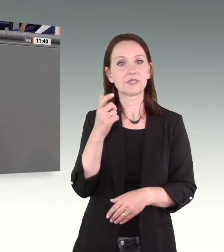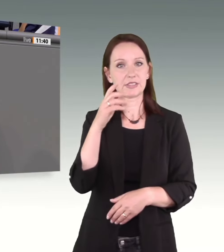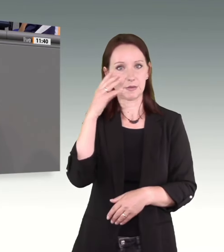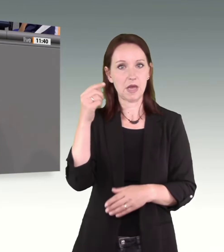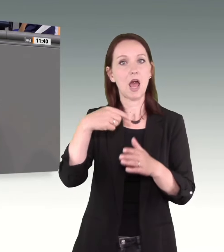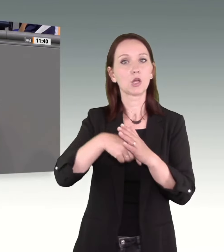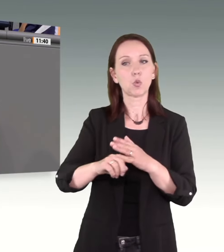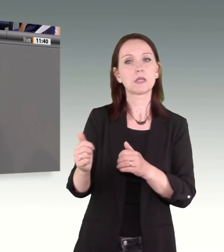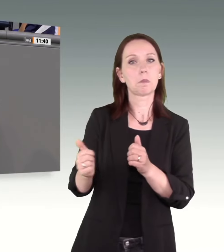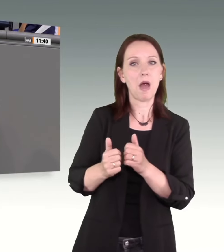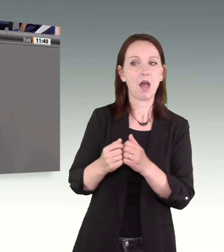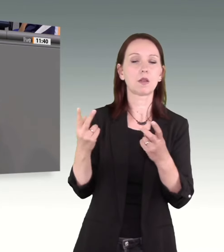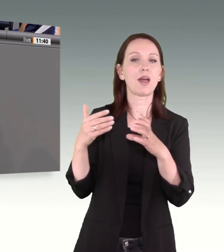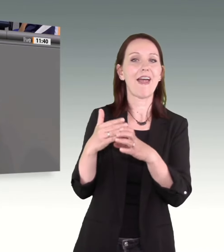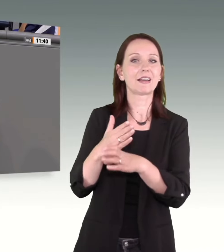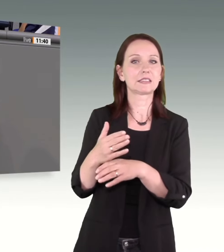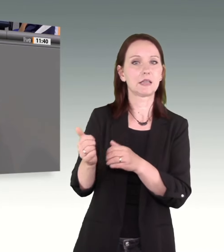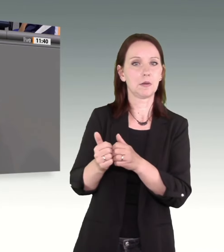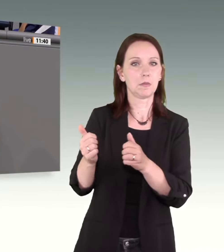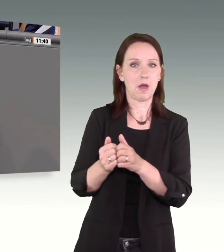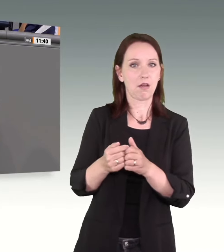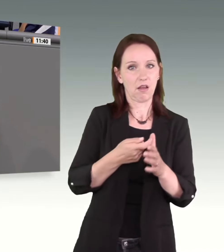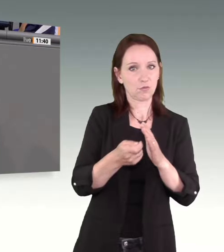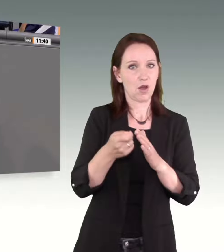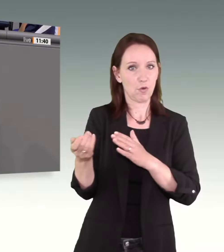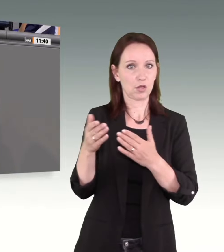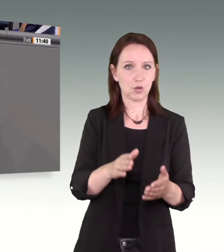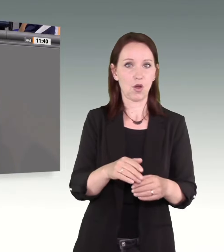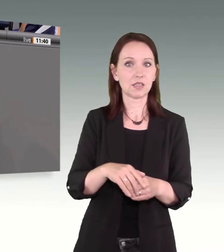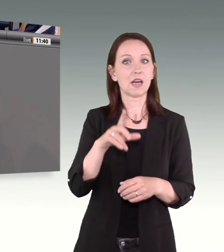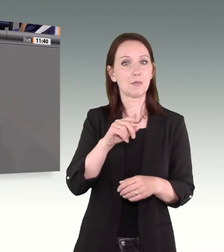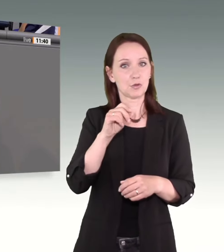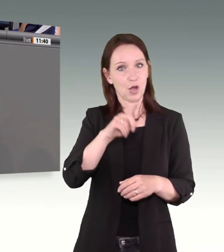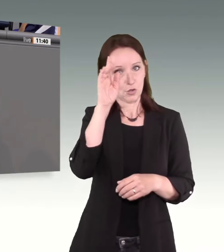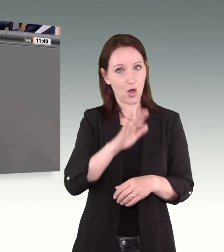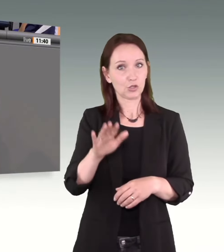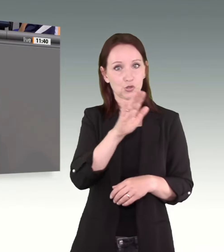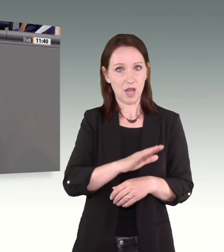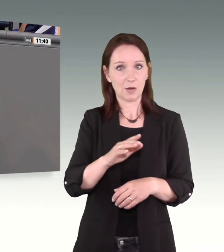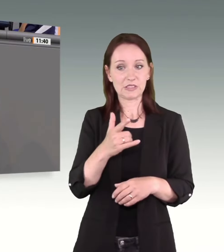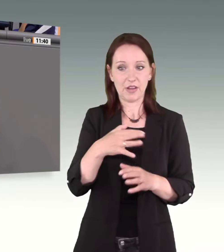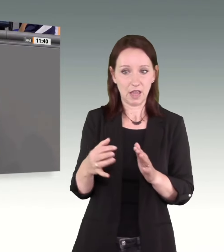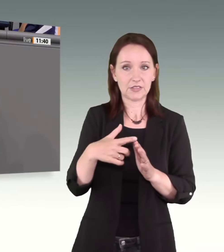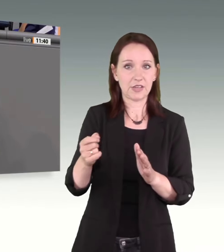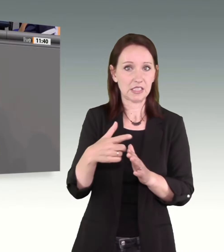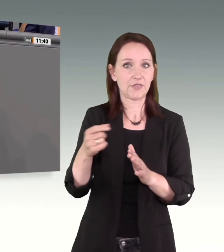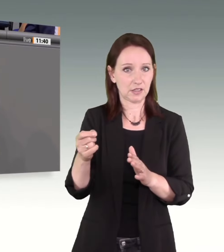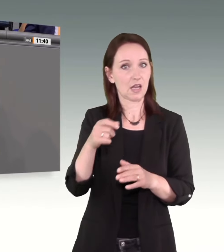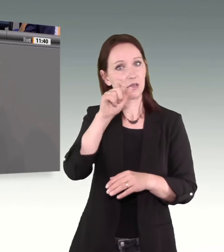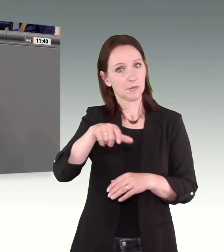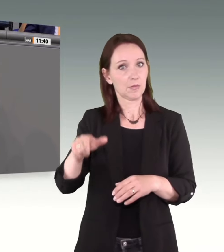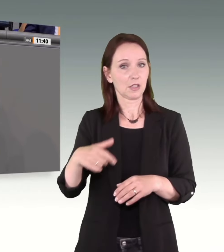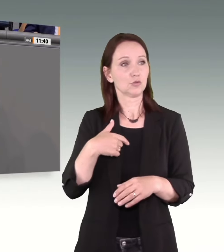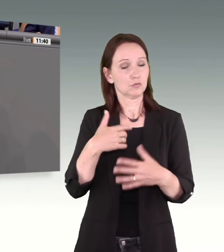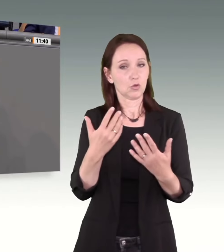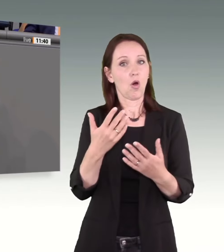ungefähr jeden zweiten Tag ein Mensch in Deutschland, der Opfer einer Beziehungstat wird. Sehr geehrte Kolleginnen und Kollegen, die Zahlen